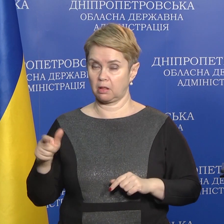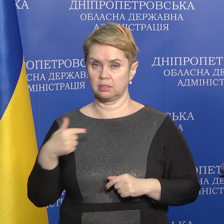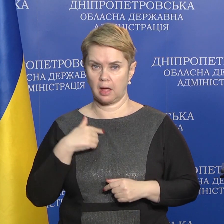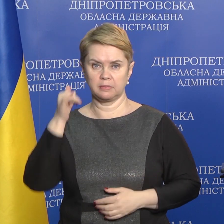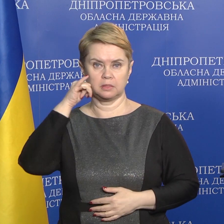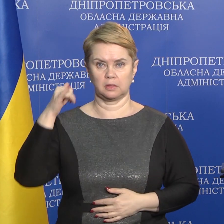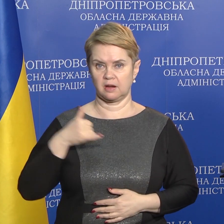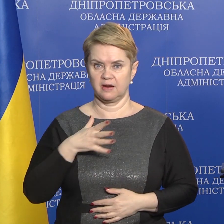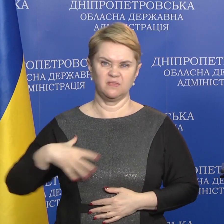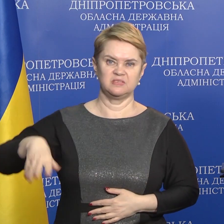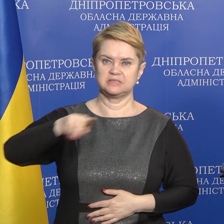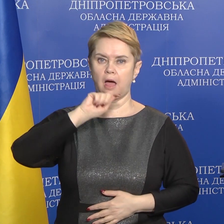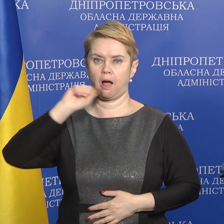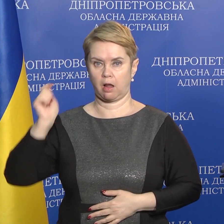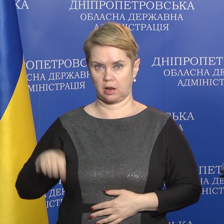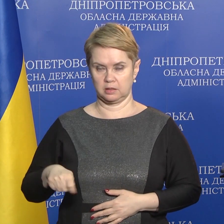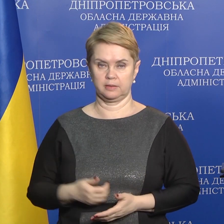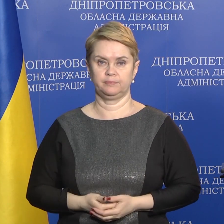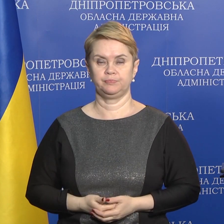Нам телефонує вся країна.